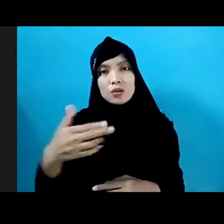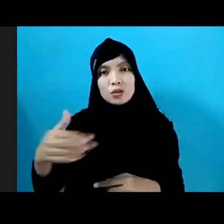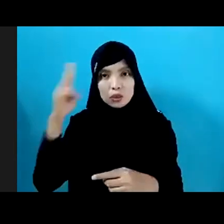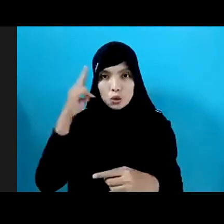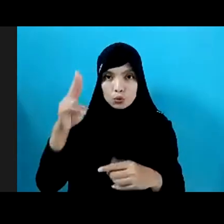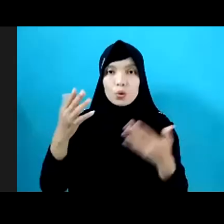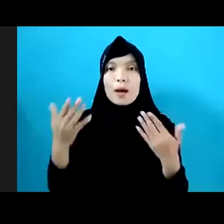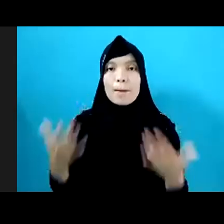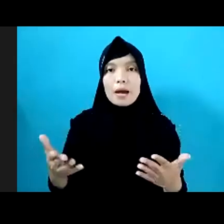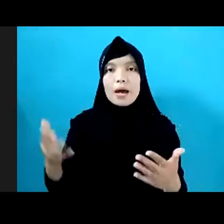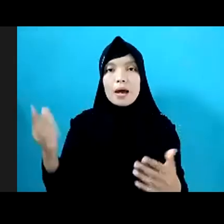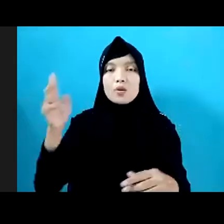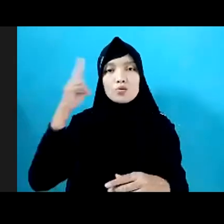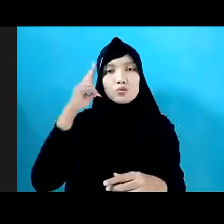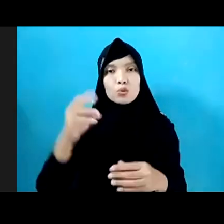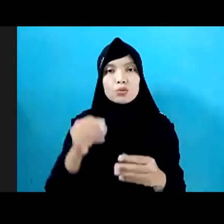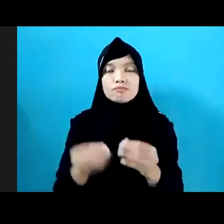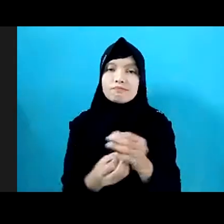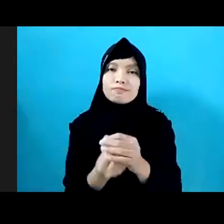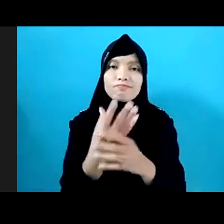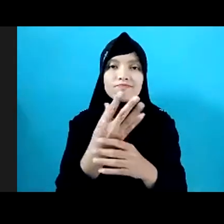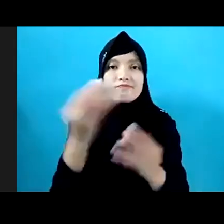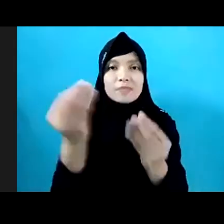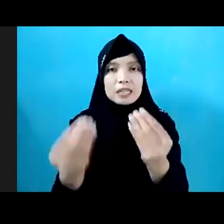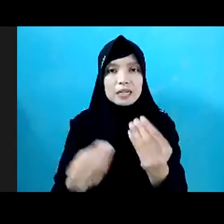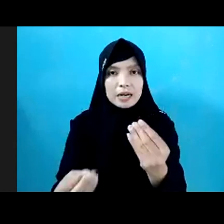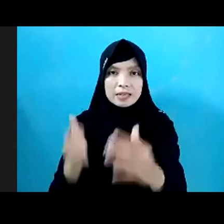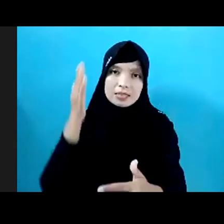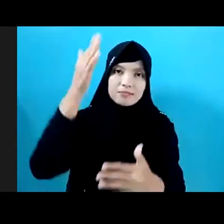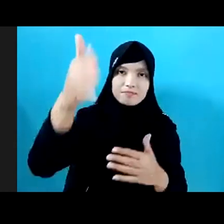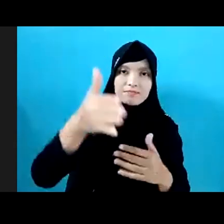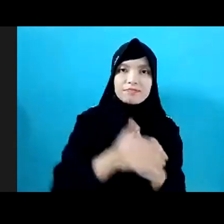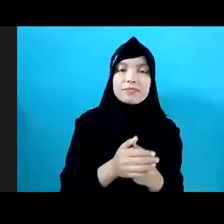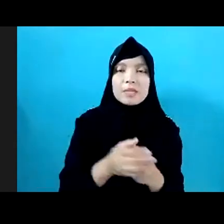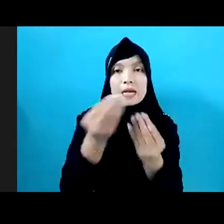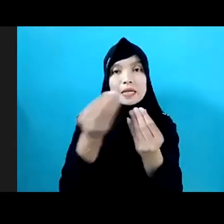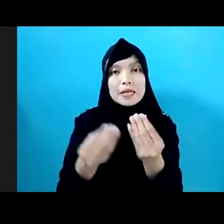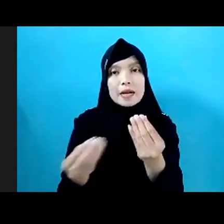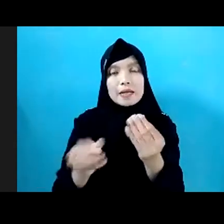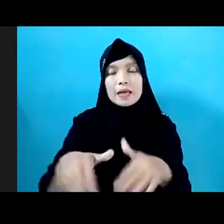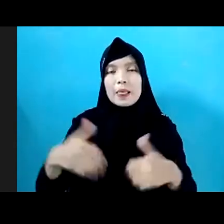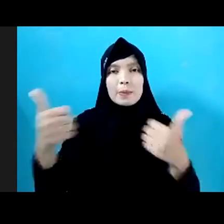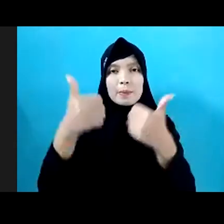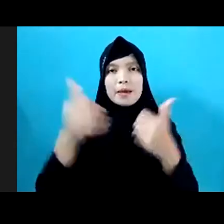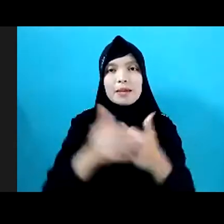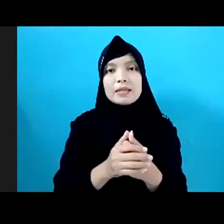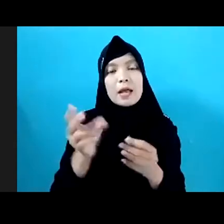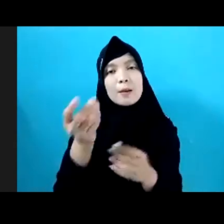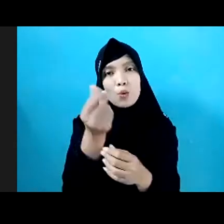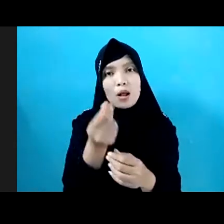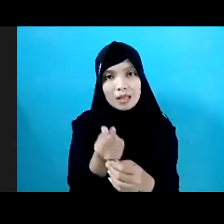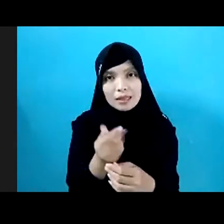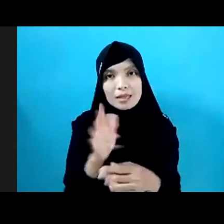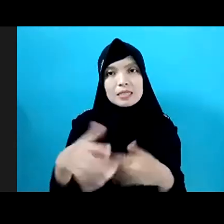bisa menciptakan generasi di masa mendatang. Untuk menciptakan generasi yang lebih baik, berkualitas, dan